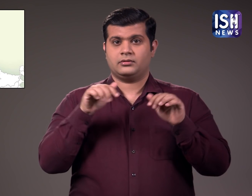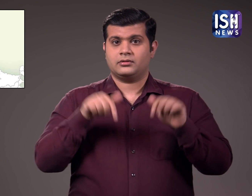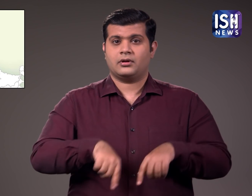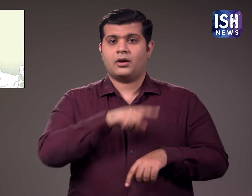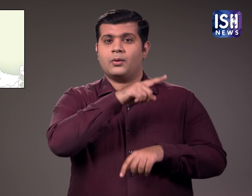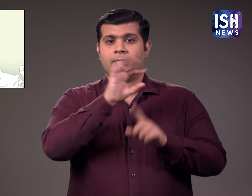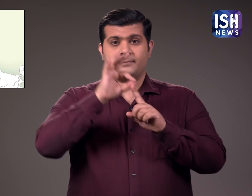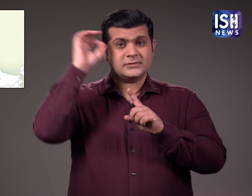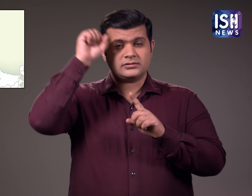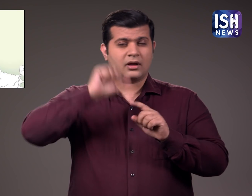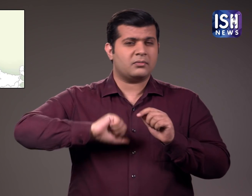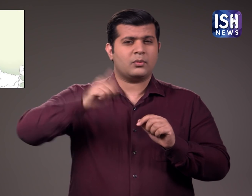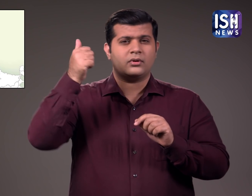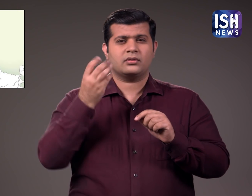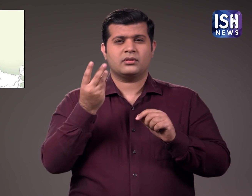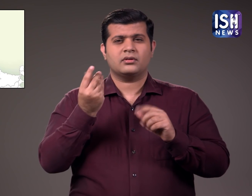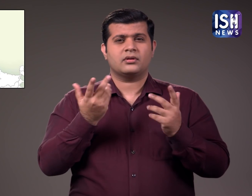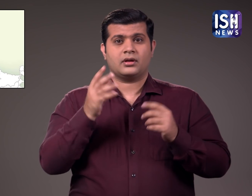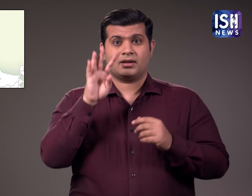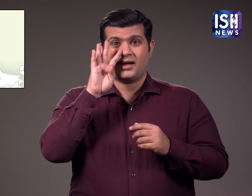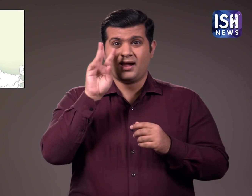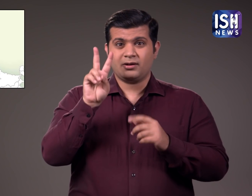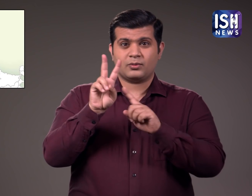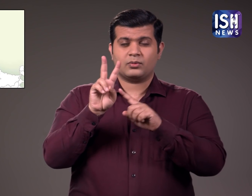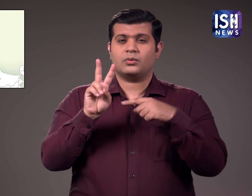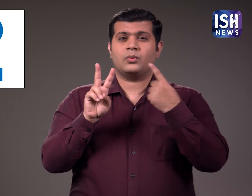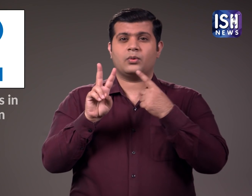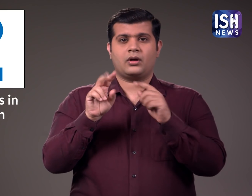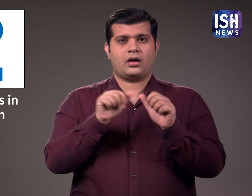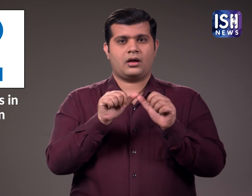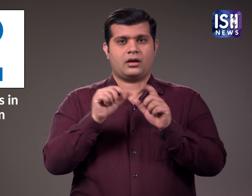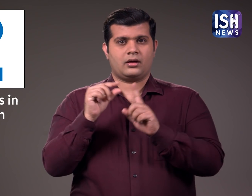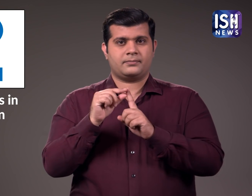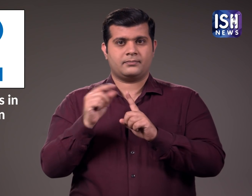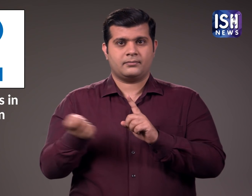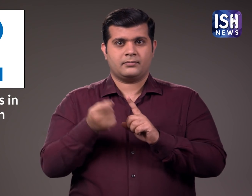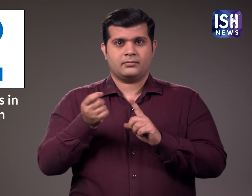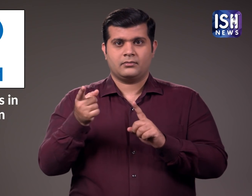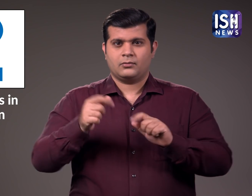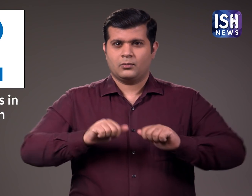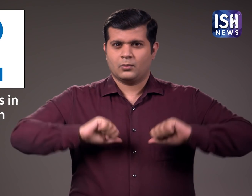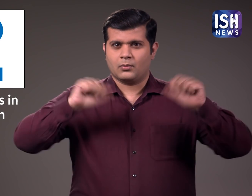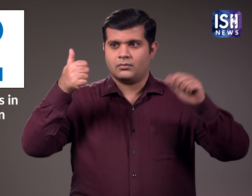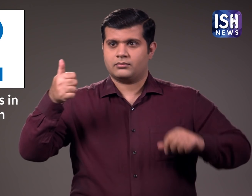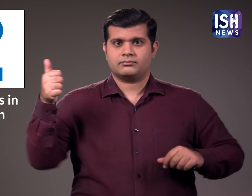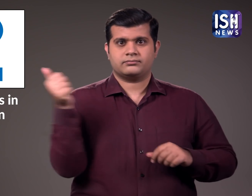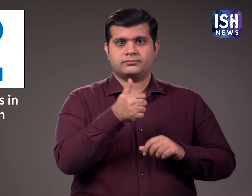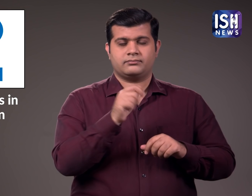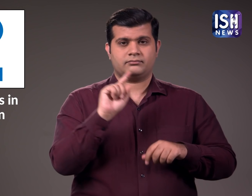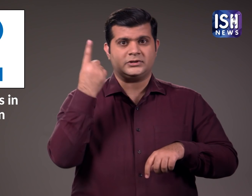आमादमी पार्टी ने 117 में से 92 सीटे जीती है वे पहली बार सत्ता में आये है